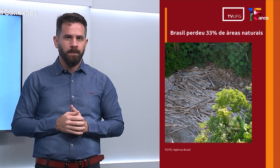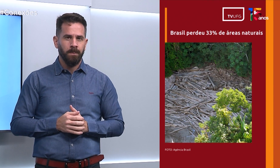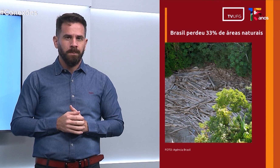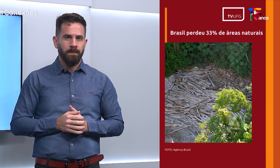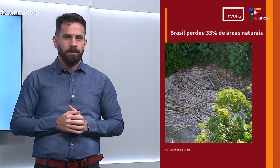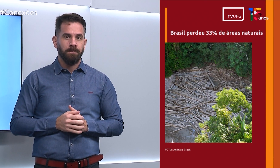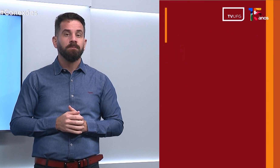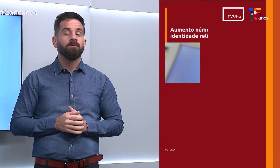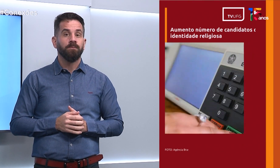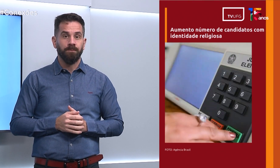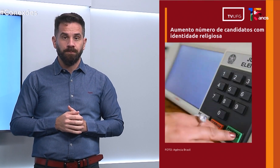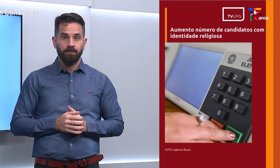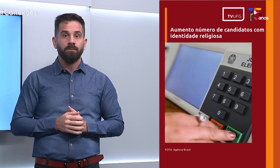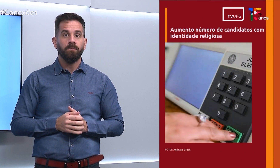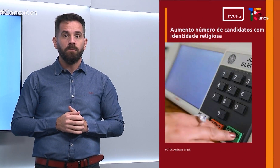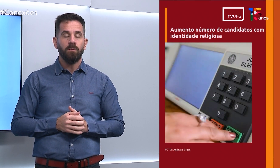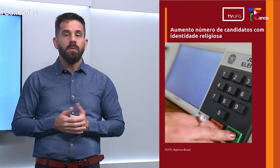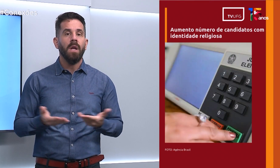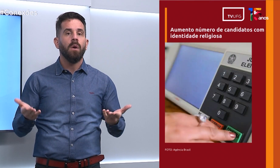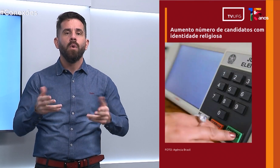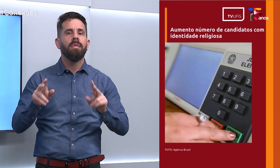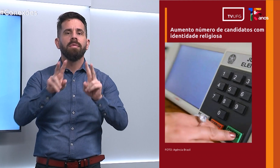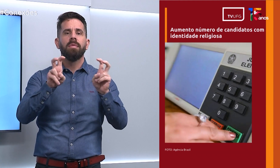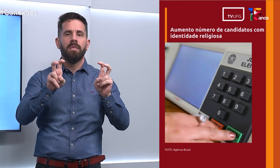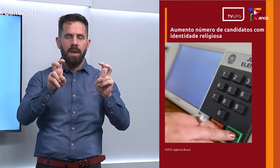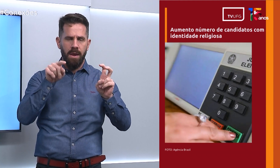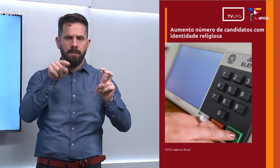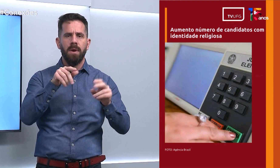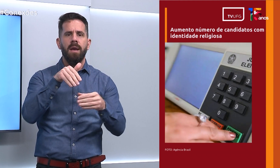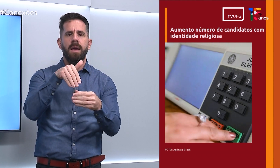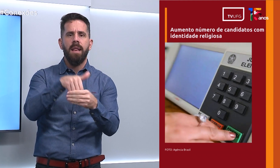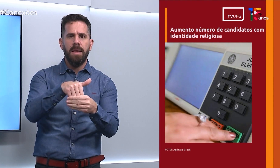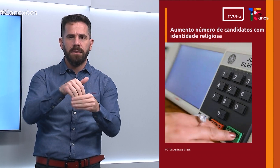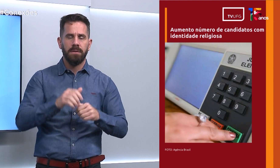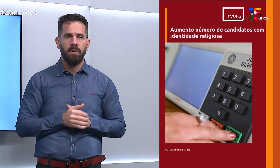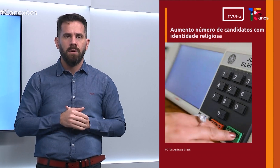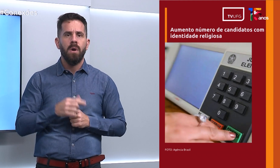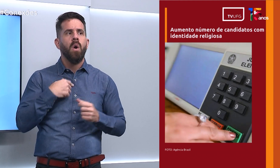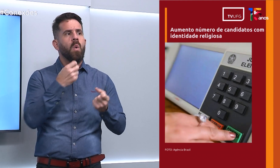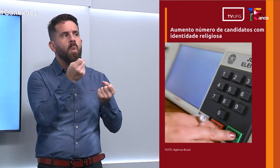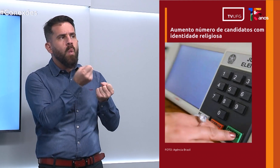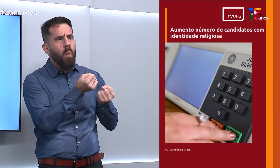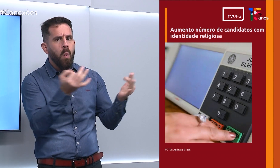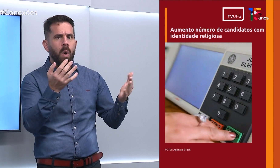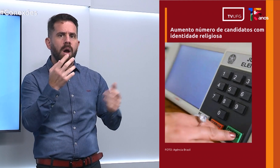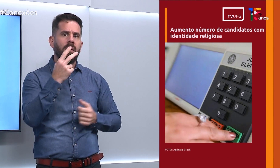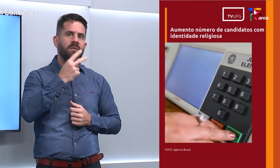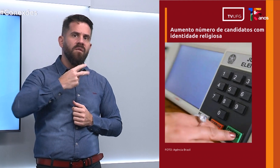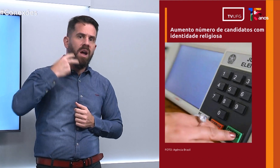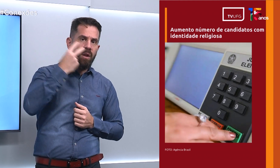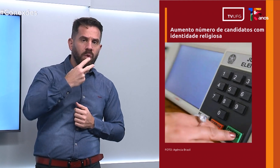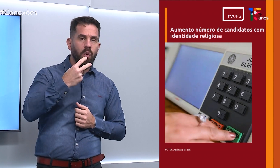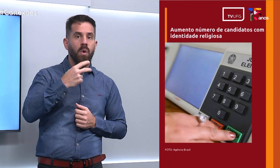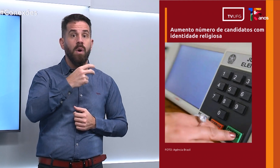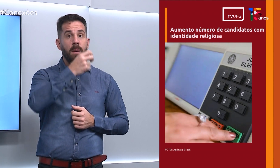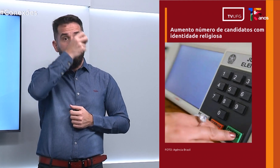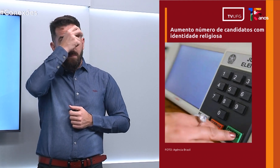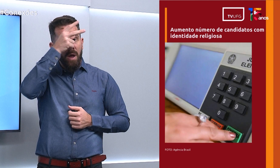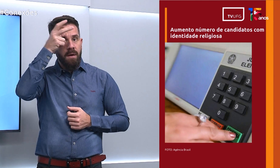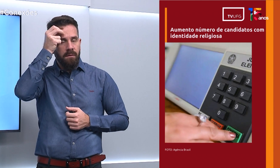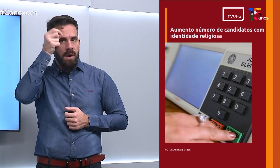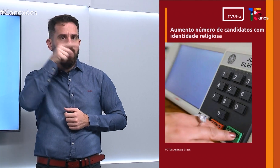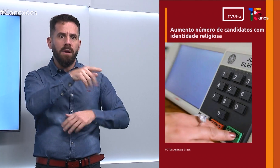E agora falando de eleições, o número de candidatos a vereador e a prefeito que usam de forma